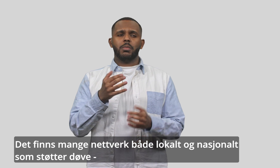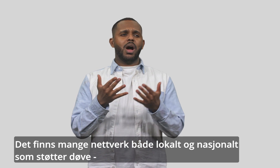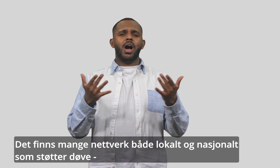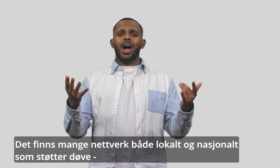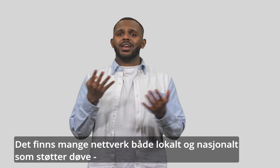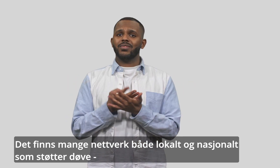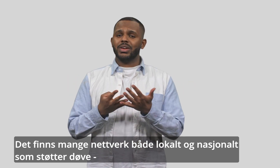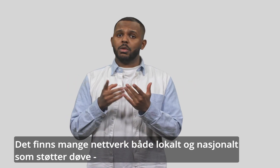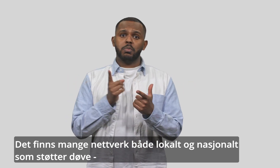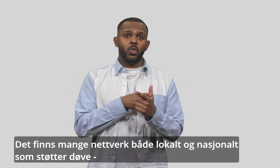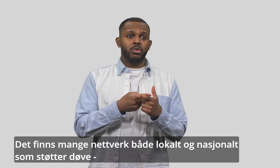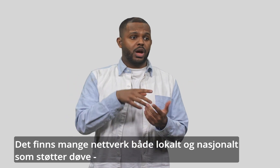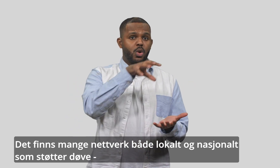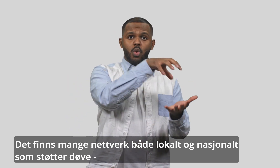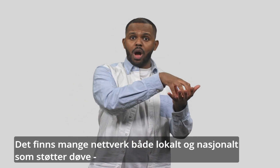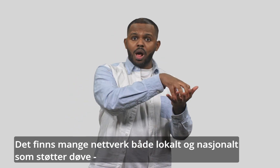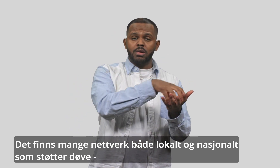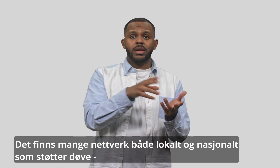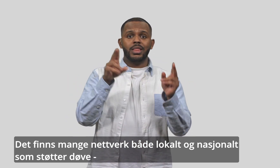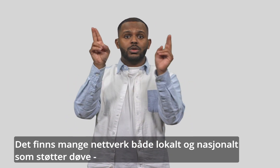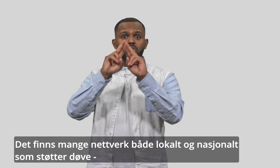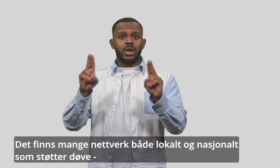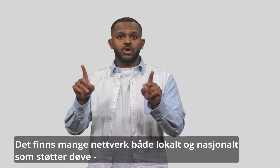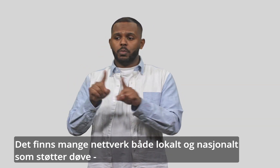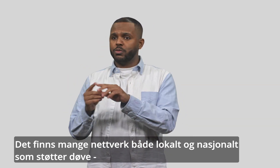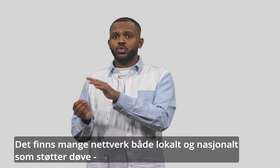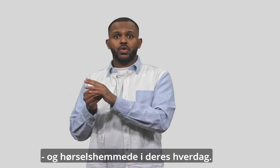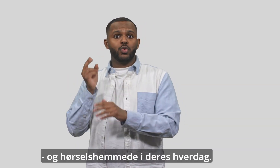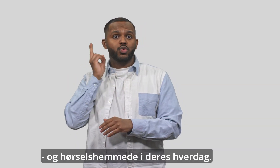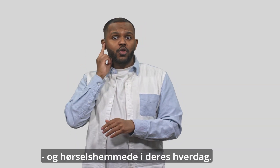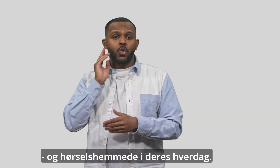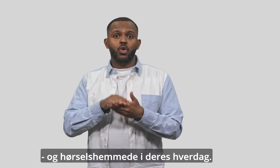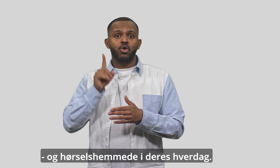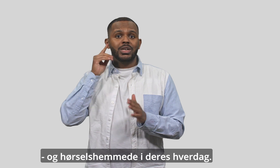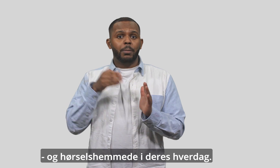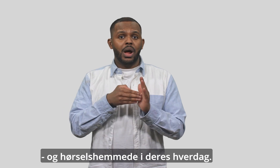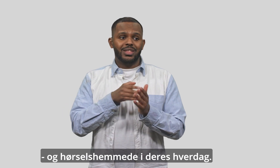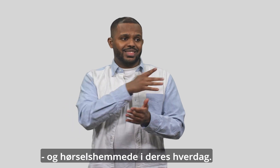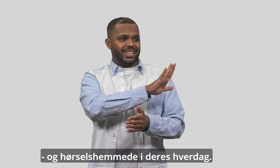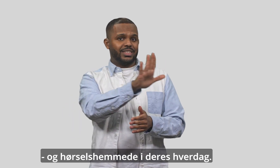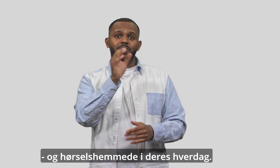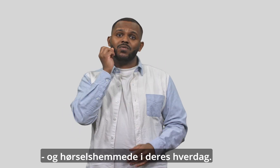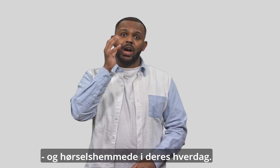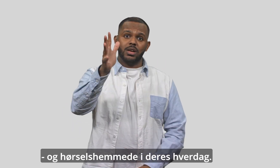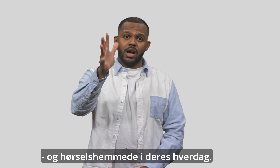mange nettverk, både lokalt og nasjonalt, som støtter døve og hørsesamene i deres hverdag. 33.